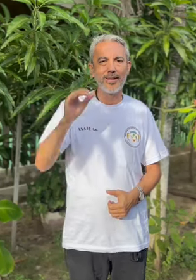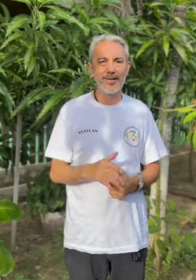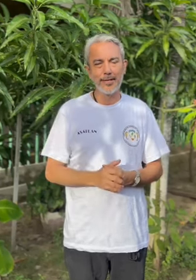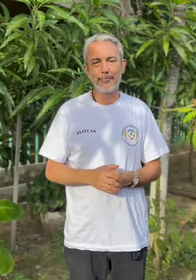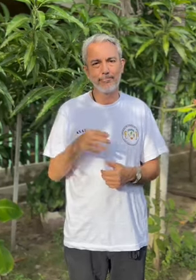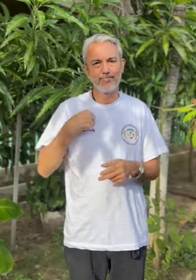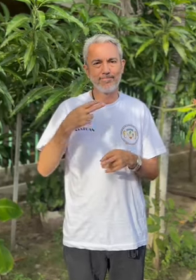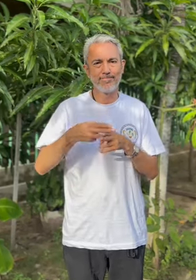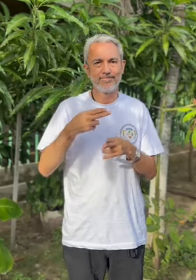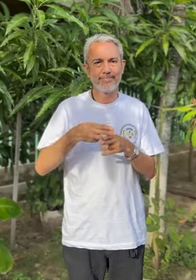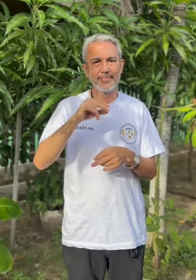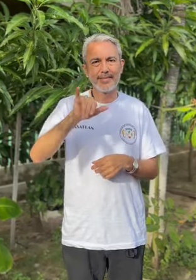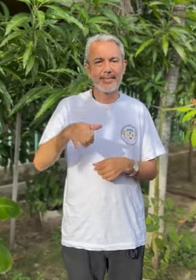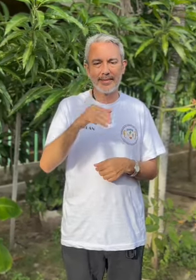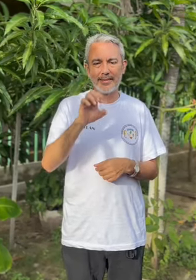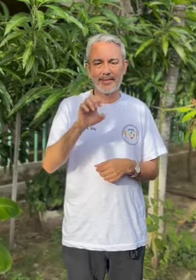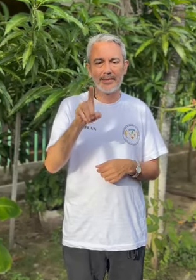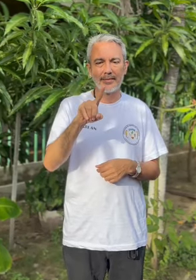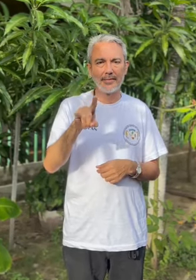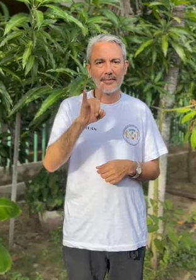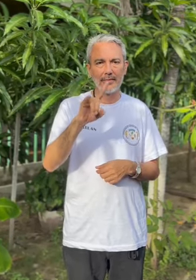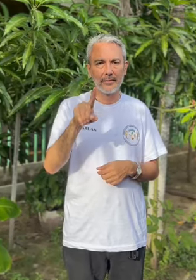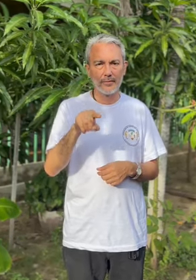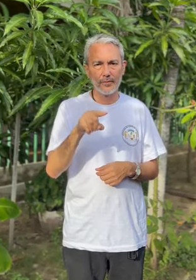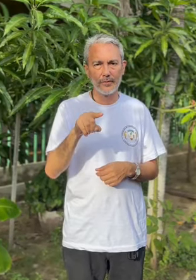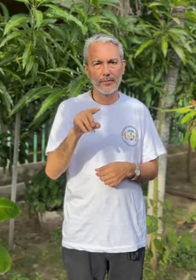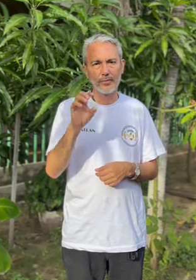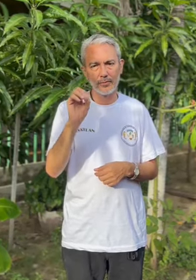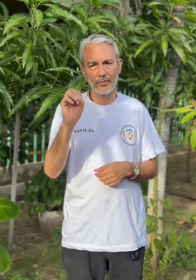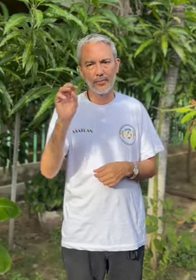Hola, mi nombre es Jesús y esta es mi seña.